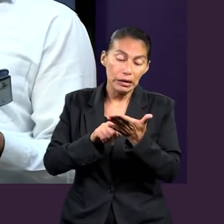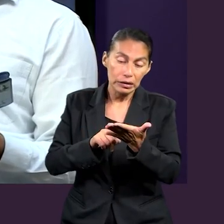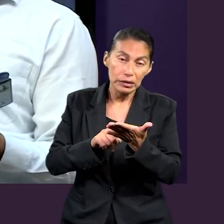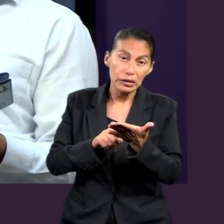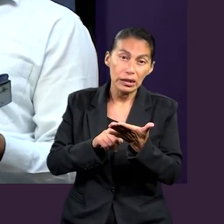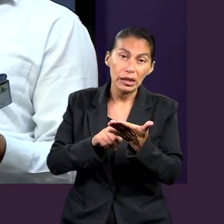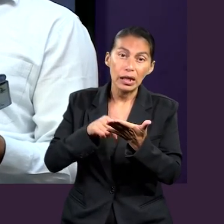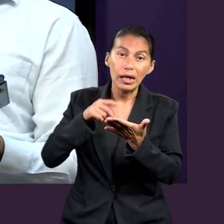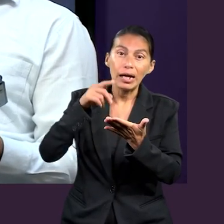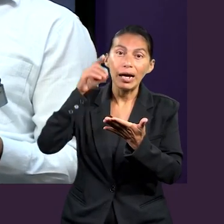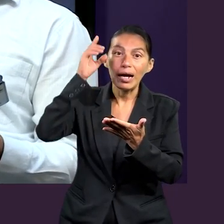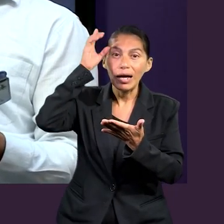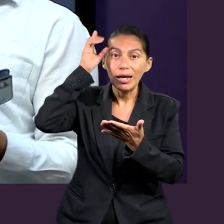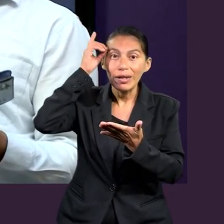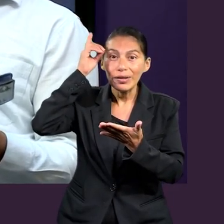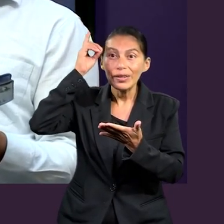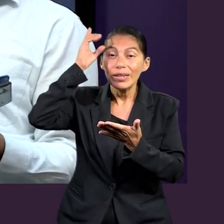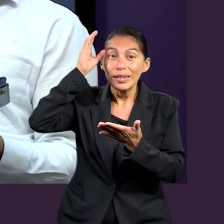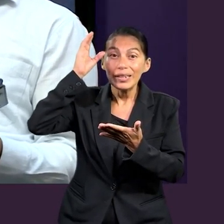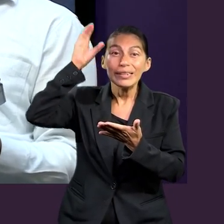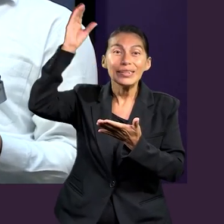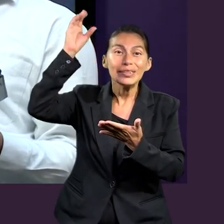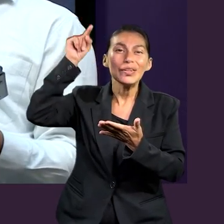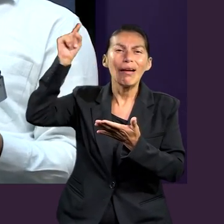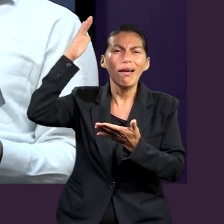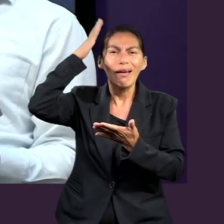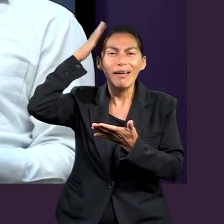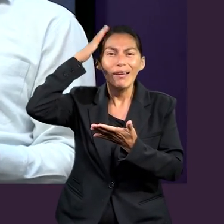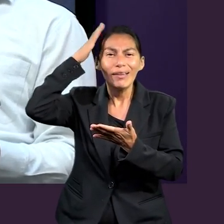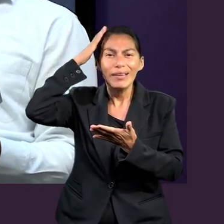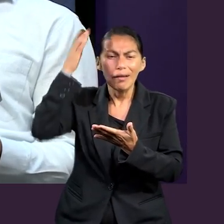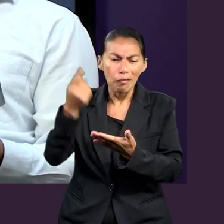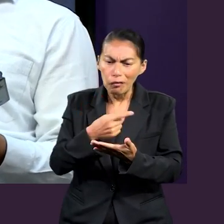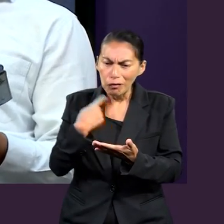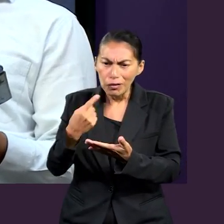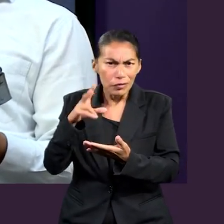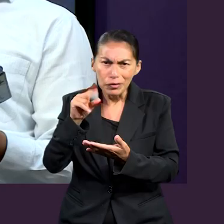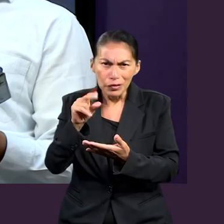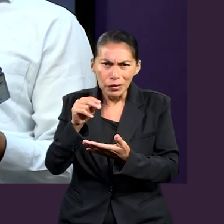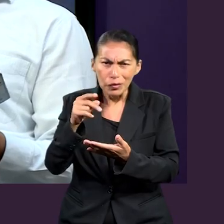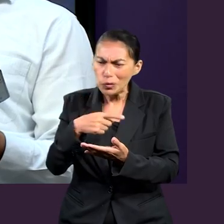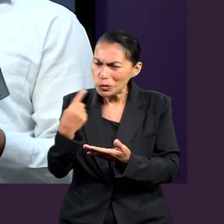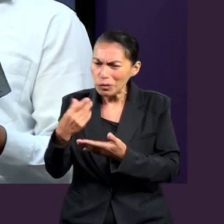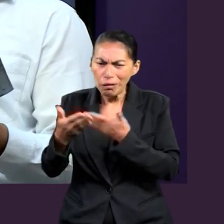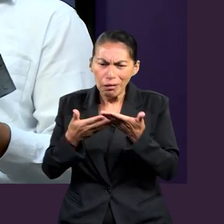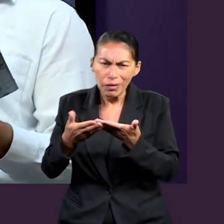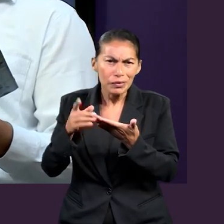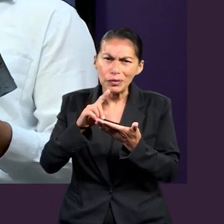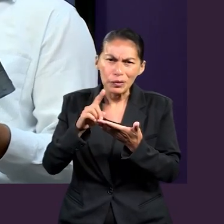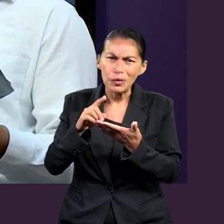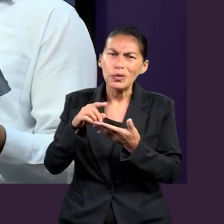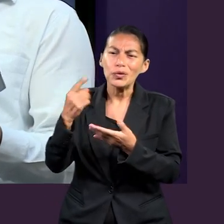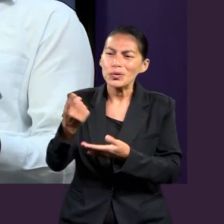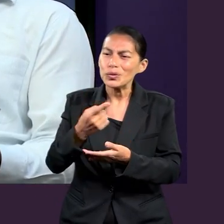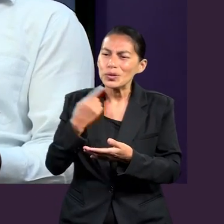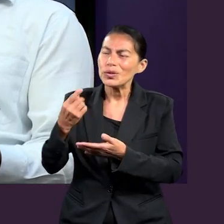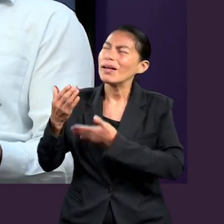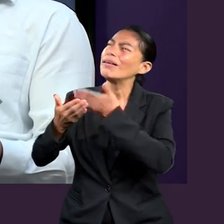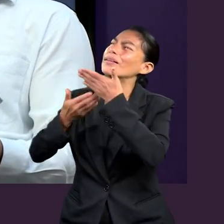la Biblia nos dice que la cabeza del cuerpo es Cristo. Debemos entender eso porque nosotros no nos servimos a nosotros mismos,